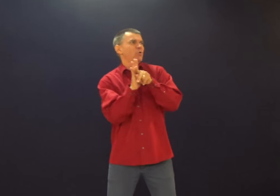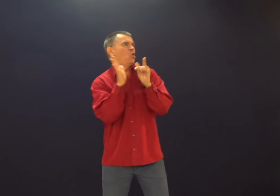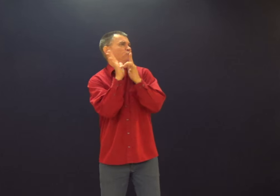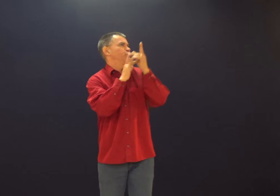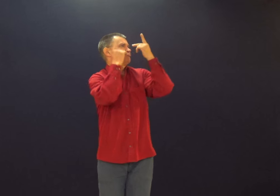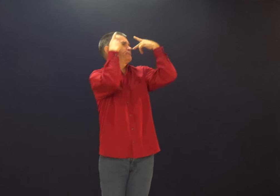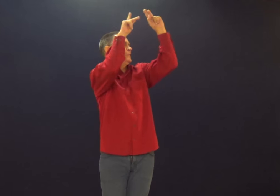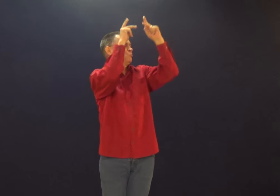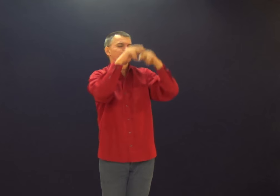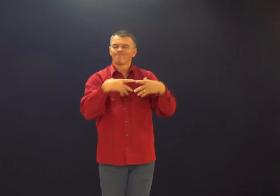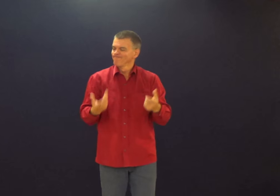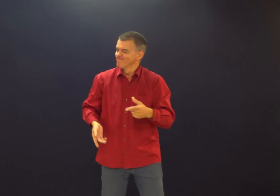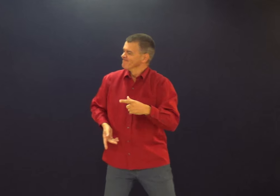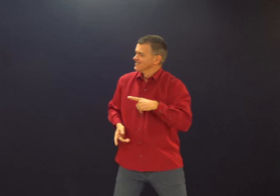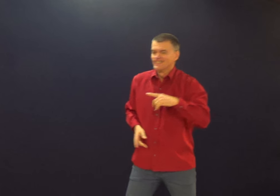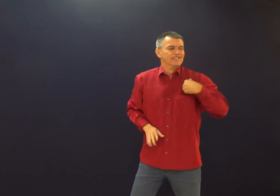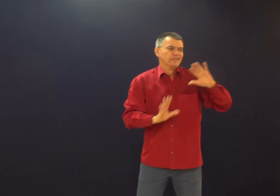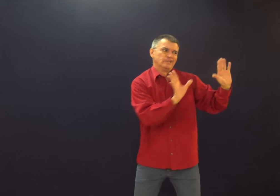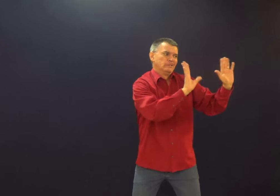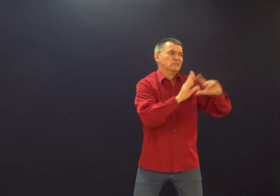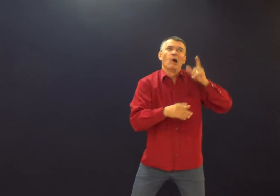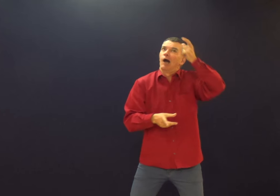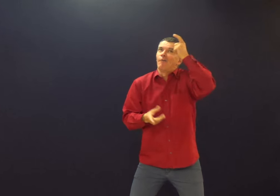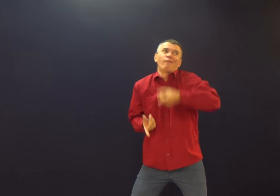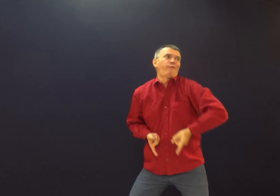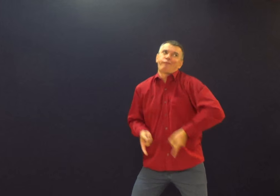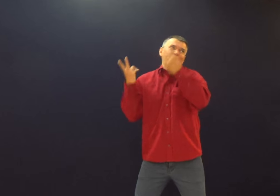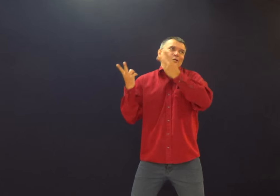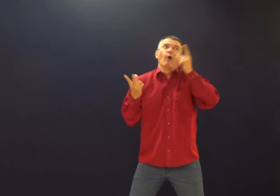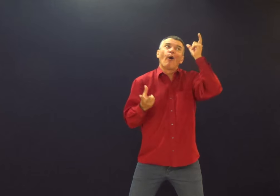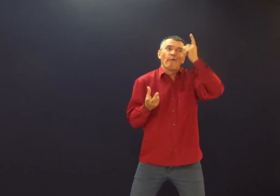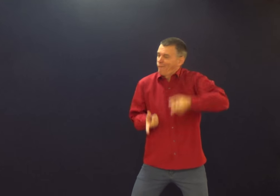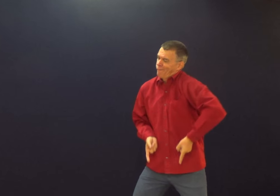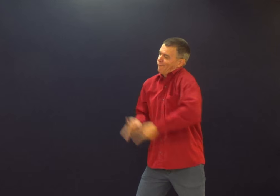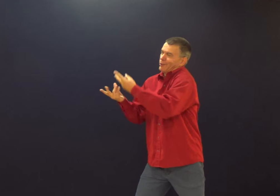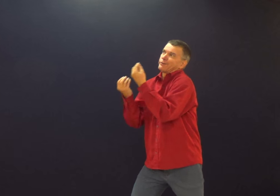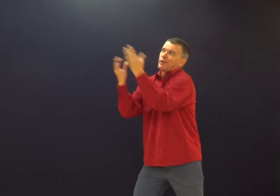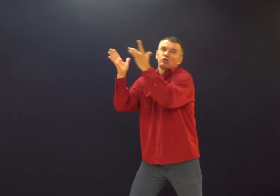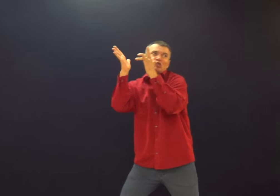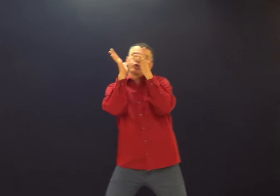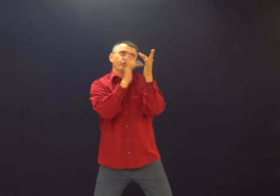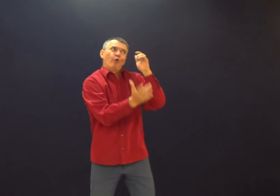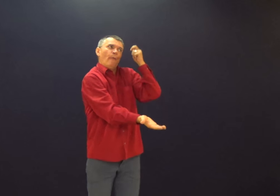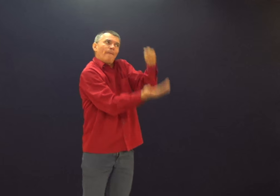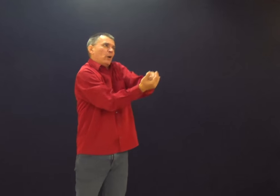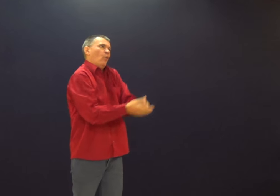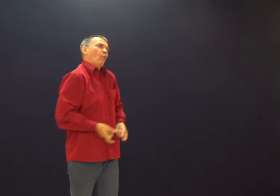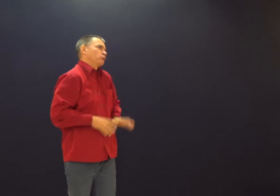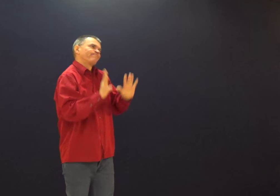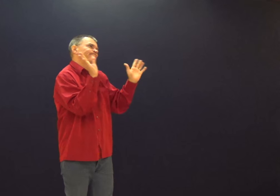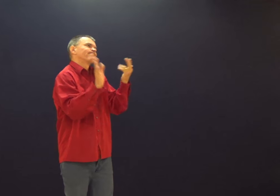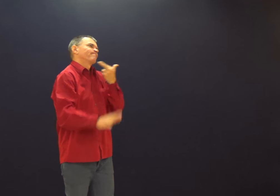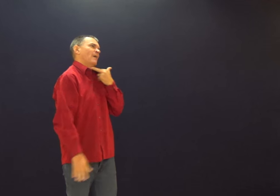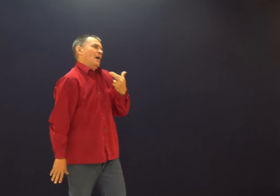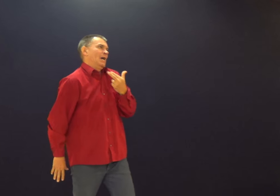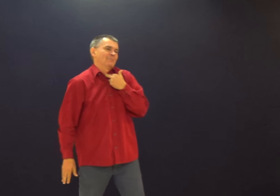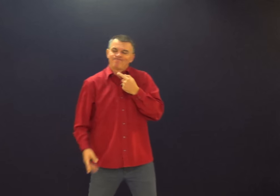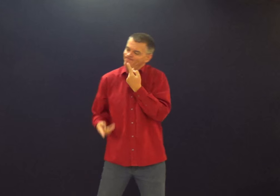e ele sabe que não pode chegar à parte de você. Porque você tem uma marca, né? Você tem feita com ferro quente. Não tem como.